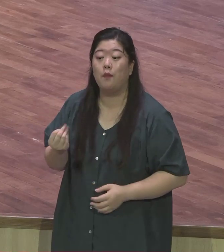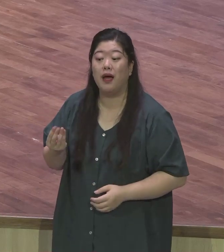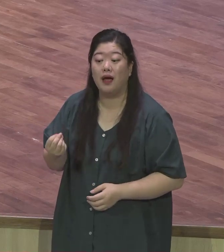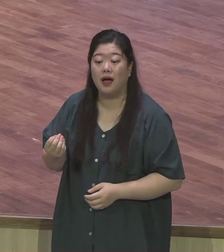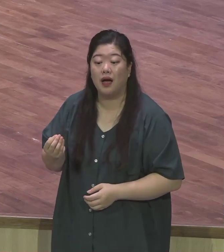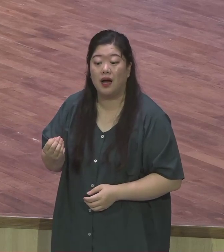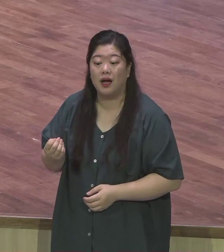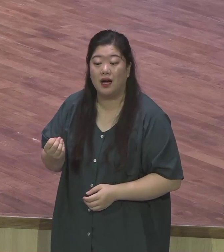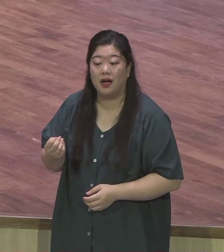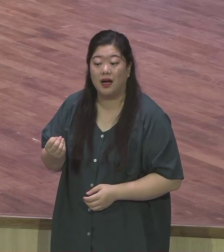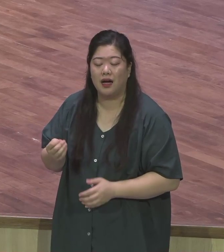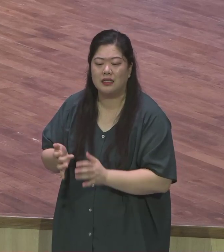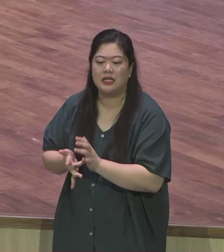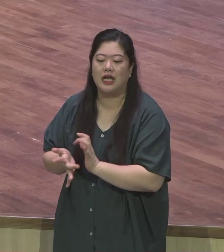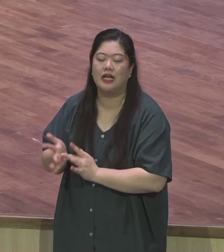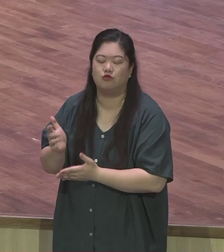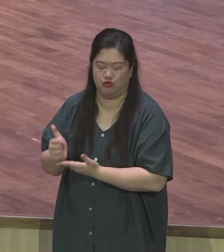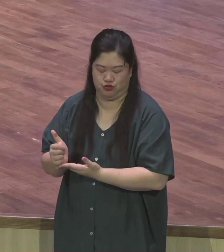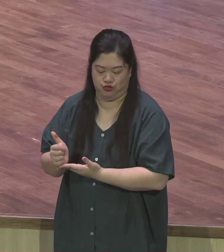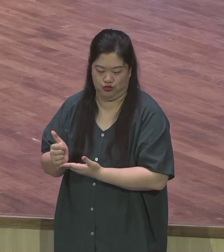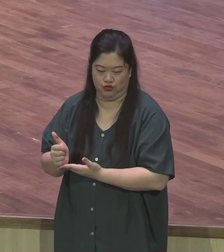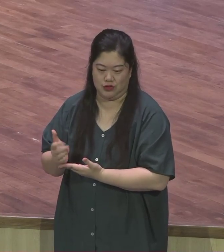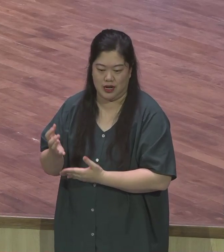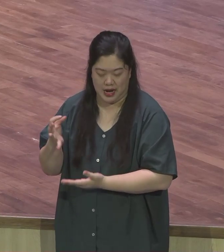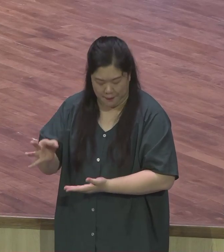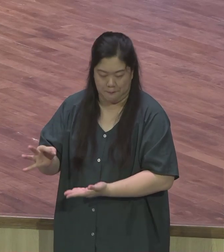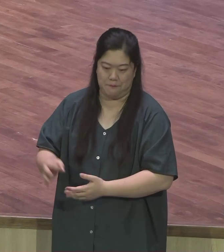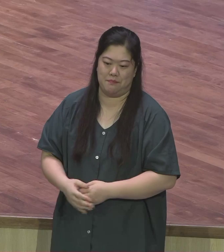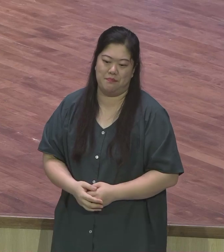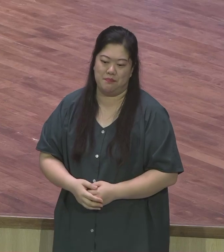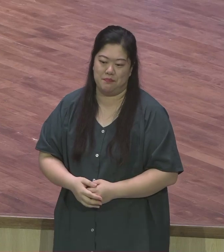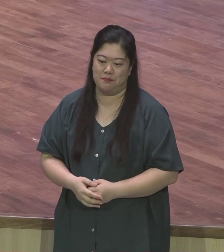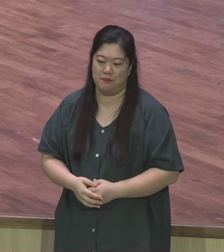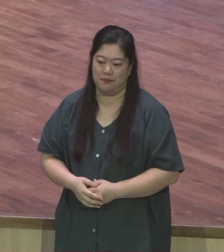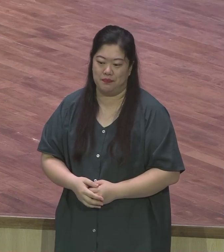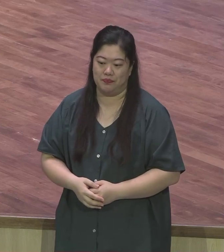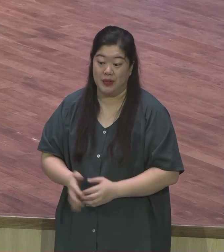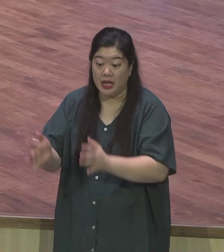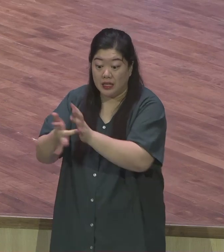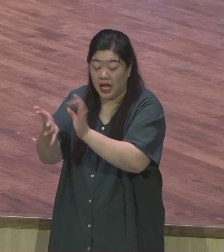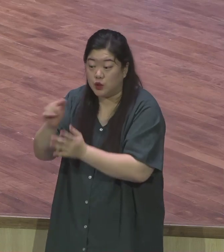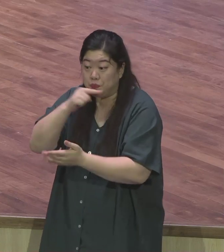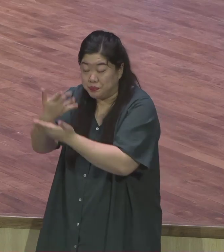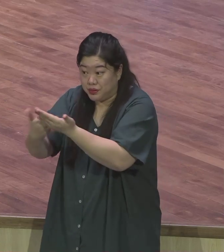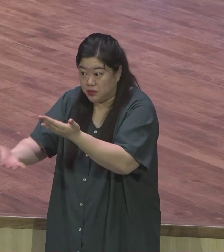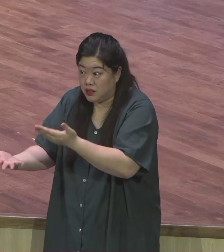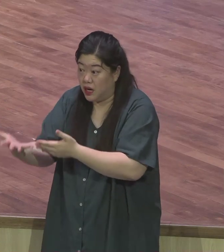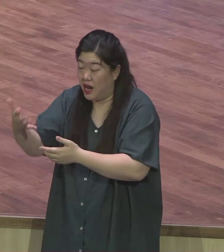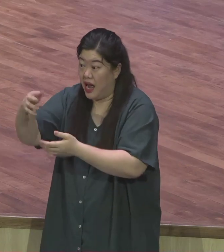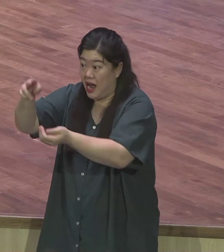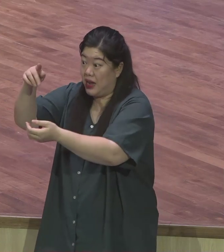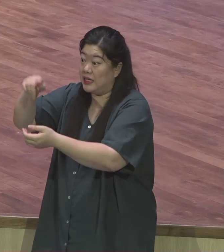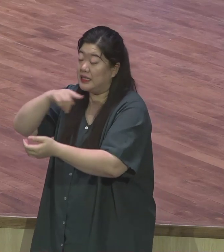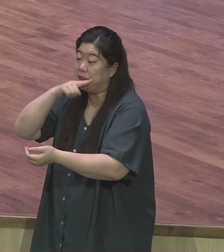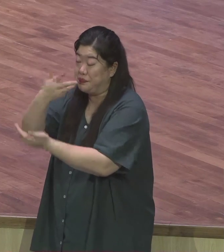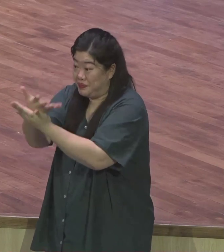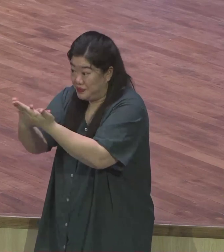참새의 한 마리도 잊어버리지 않는다고 했는데 이사야 49장 15절에 보면 여인이 어찌 그 젖먹는